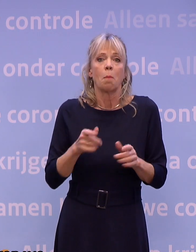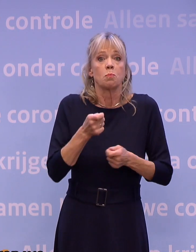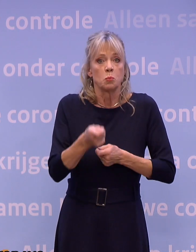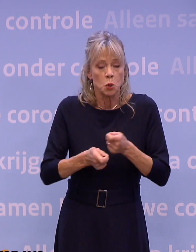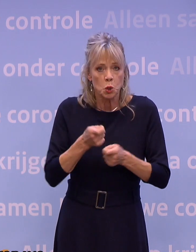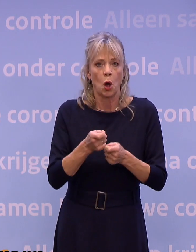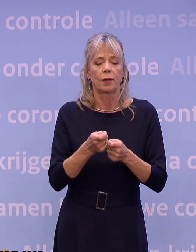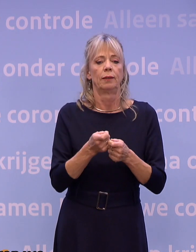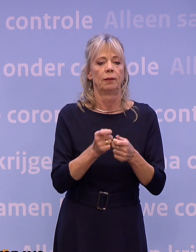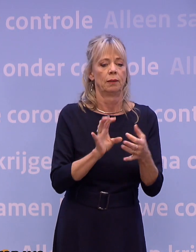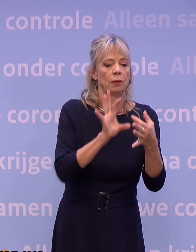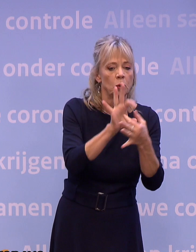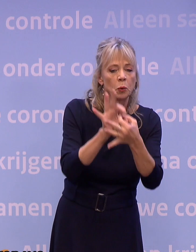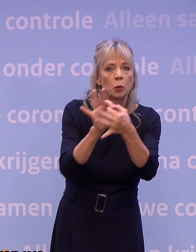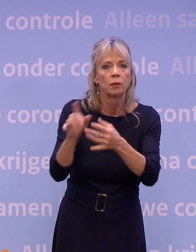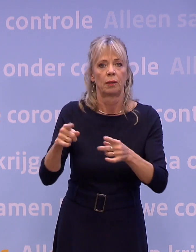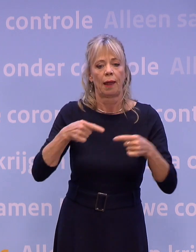contacten en reisverwegingen.